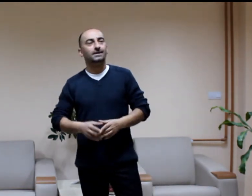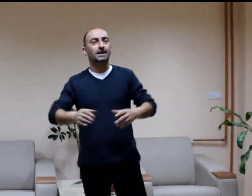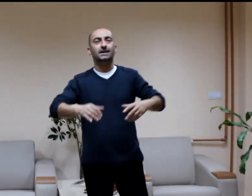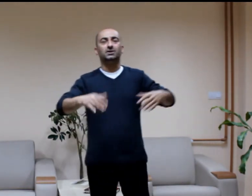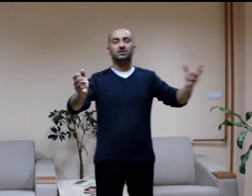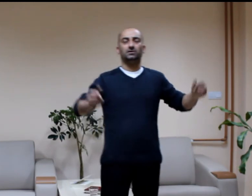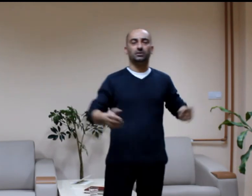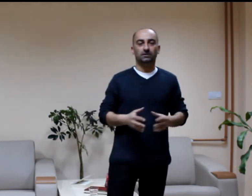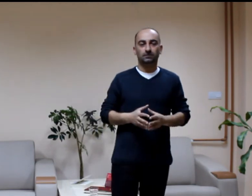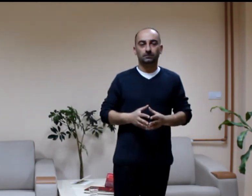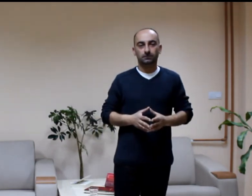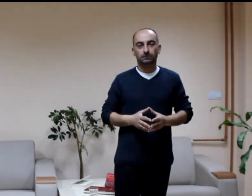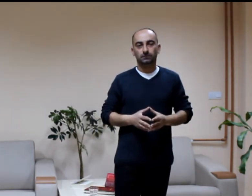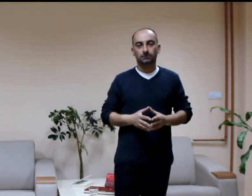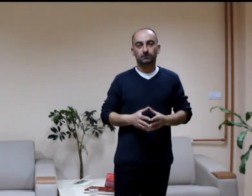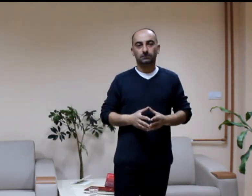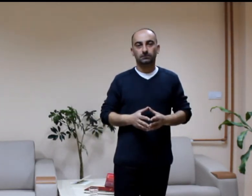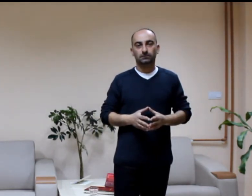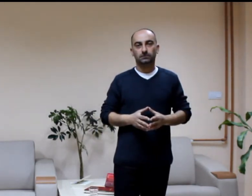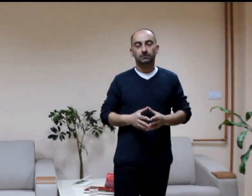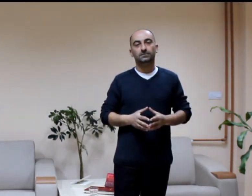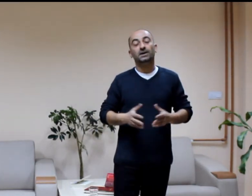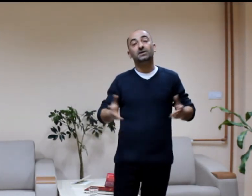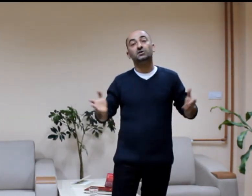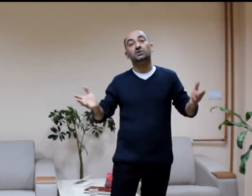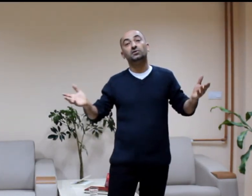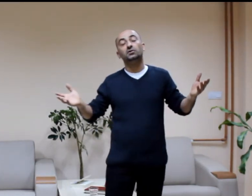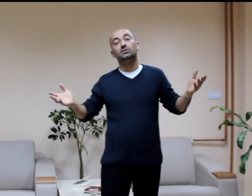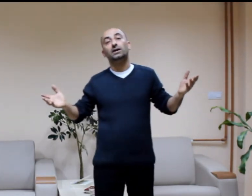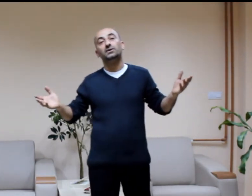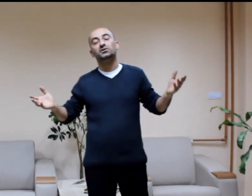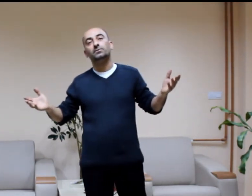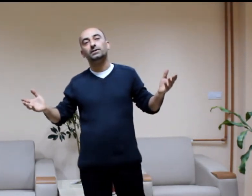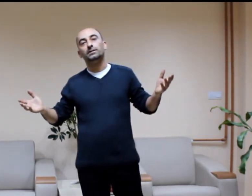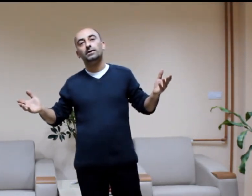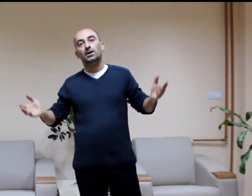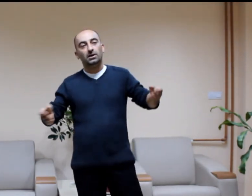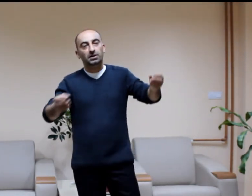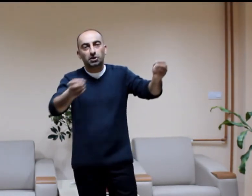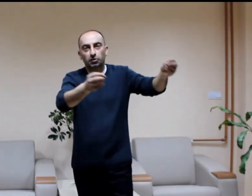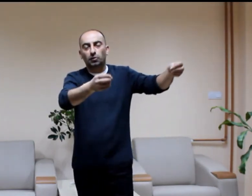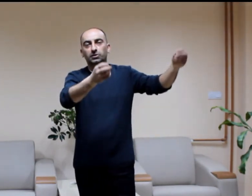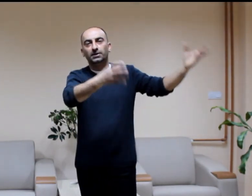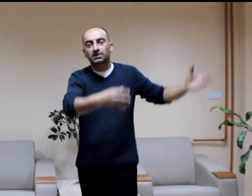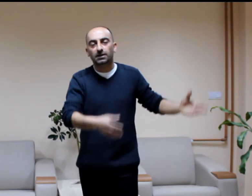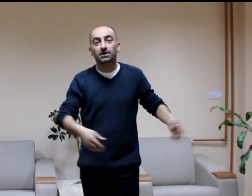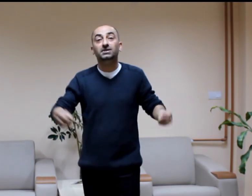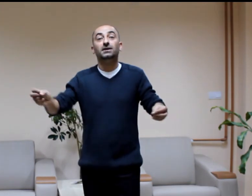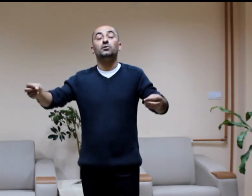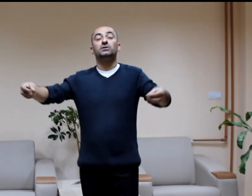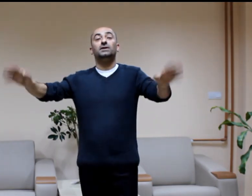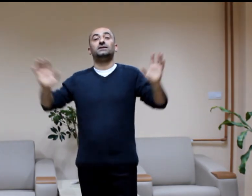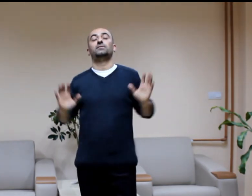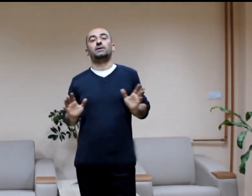Nereden çıktı bu dedi. Nereden çıktı? Çıktı kardeşim. İzliyorsan izle. İzlemiyorsan izle.